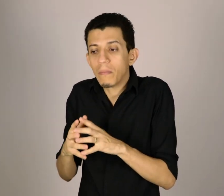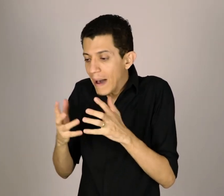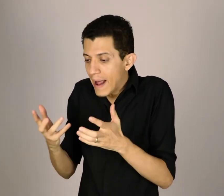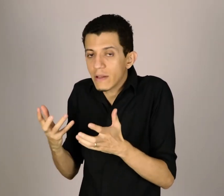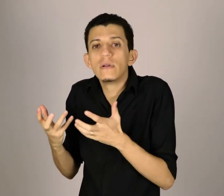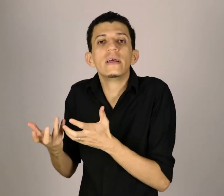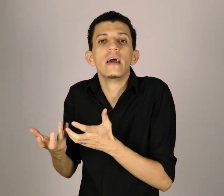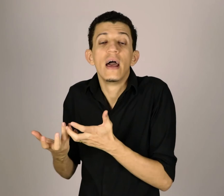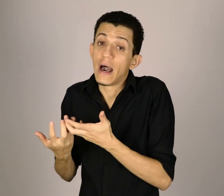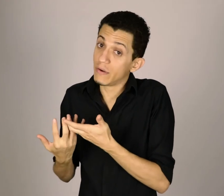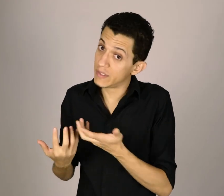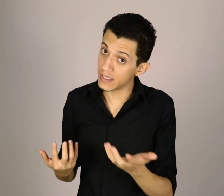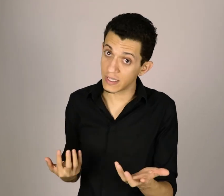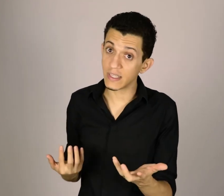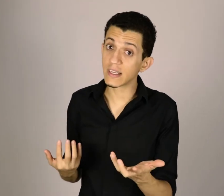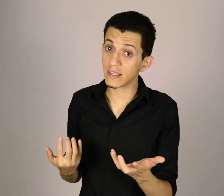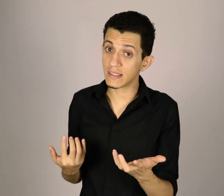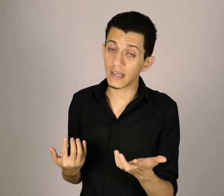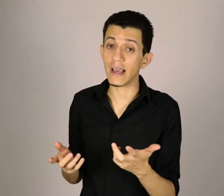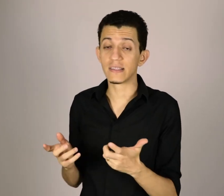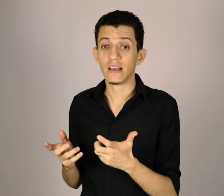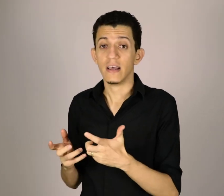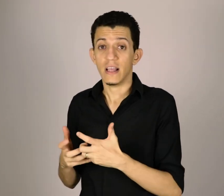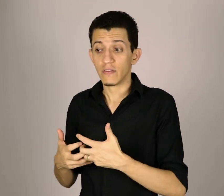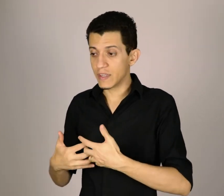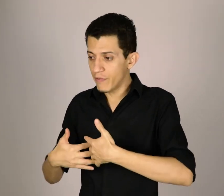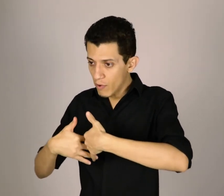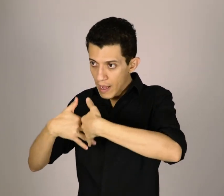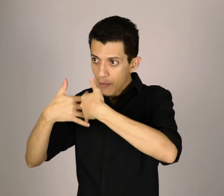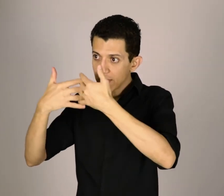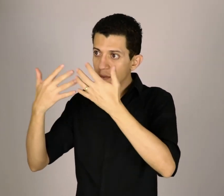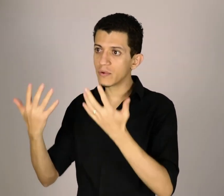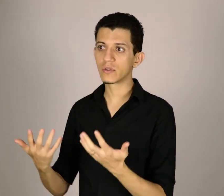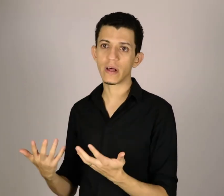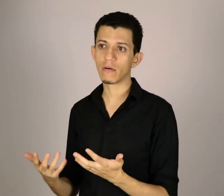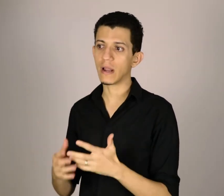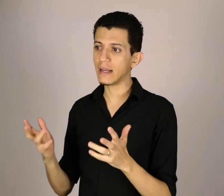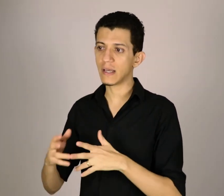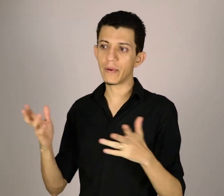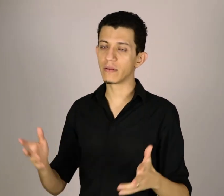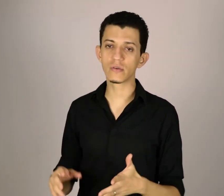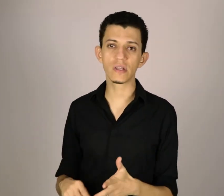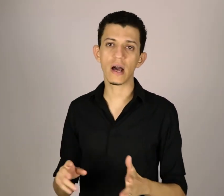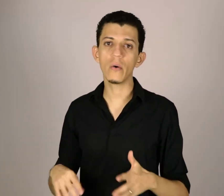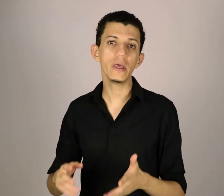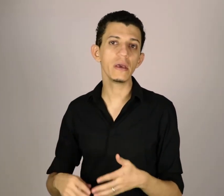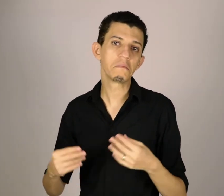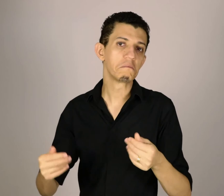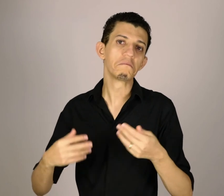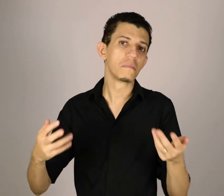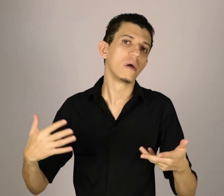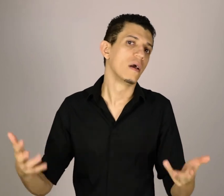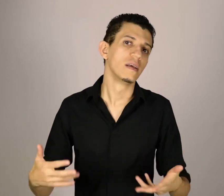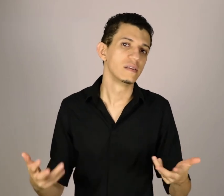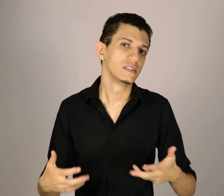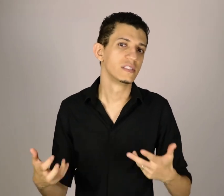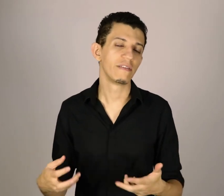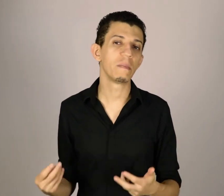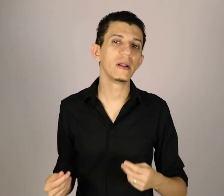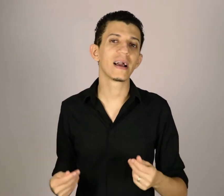parado ali, a não ser que seja em escrita de sinais. Se você for olhar, por exemplo, um dicionário online, você aprendeu um sinal e você vai aplicar